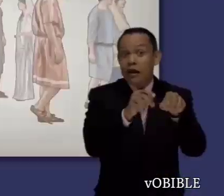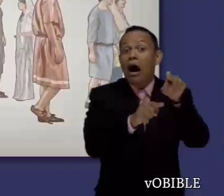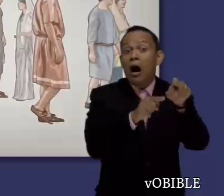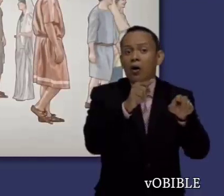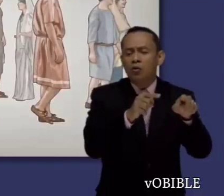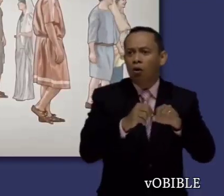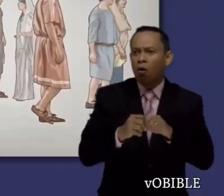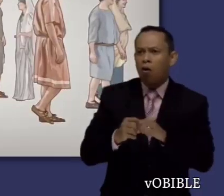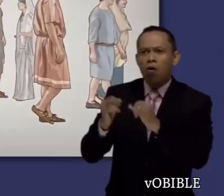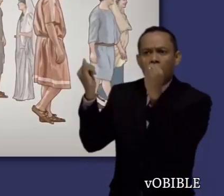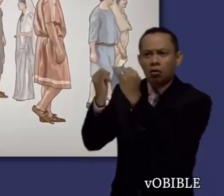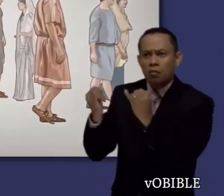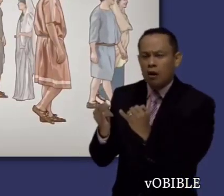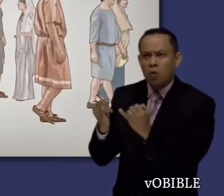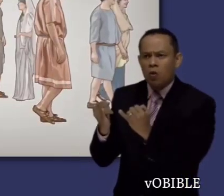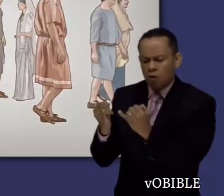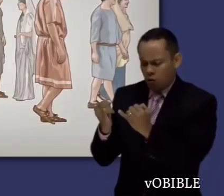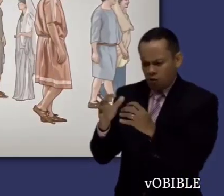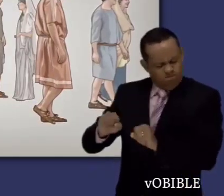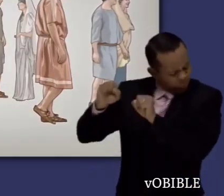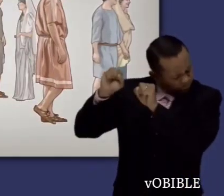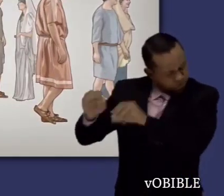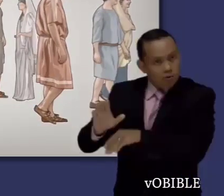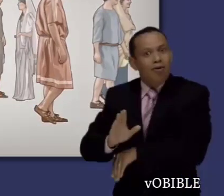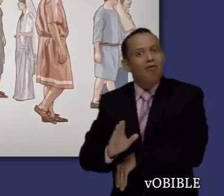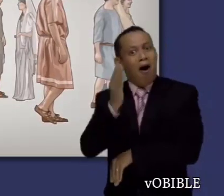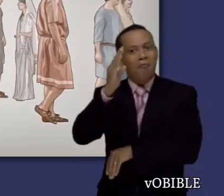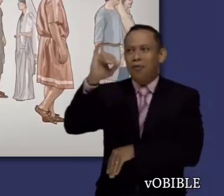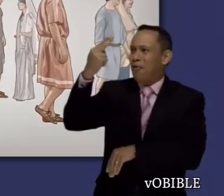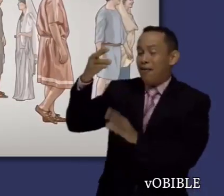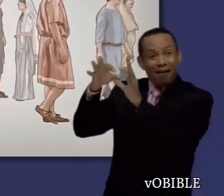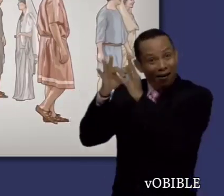Eso hizo que muchos efesios abandonaran la idolatría y se hicieran creyentes.